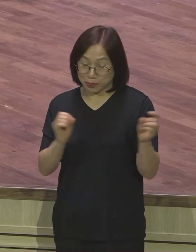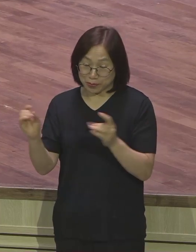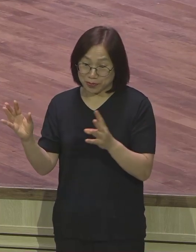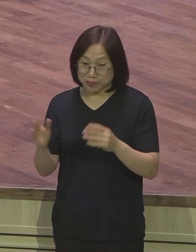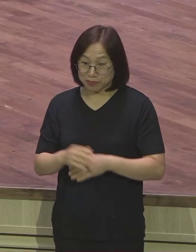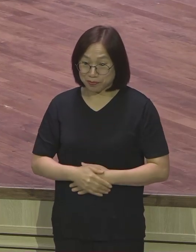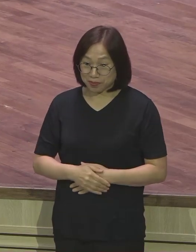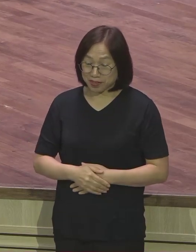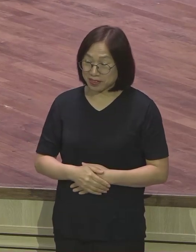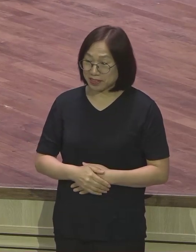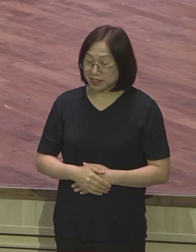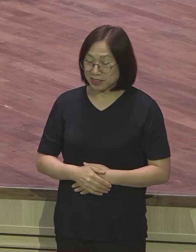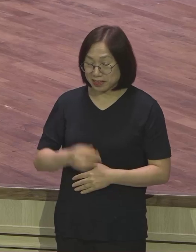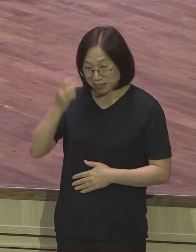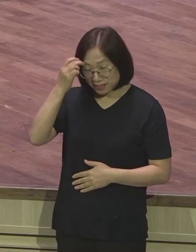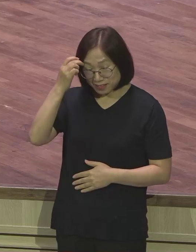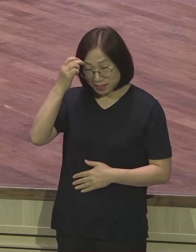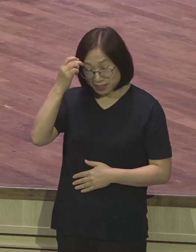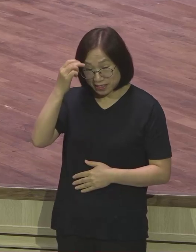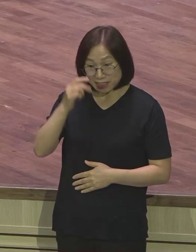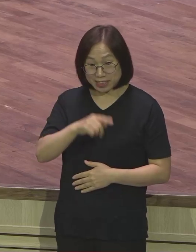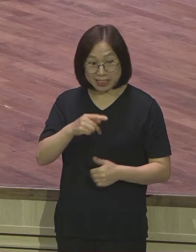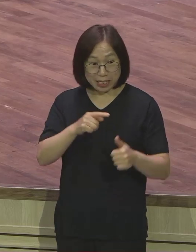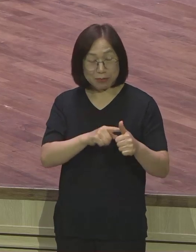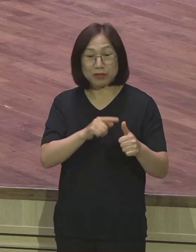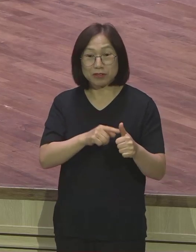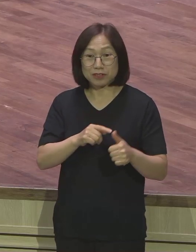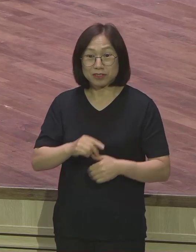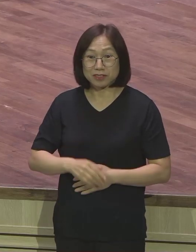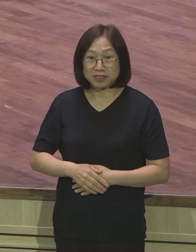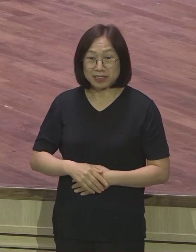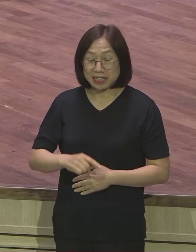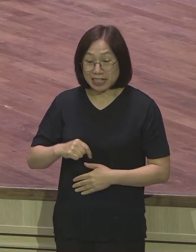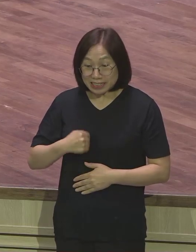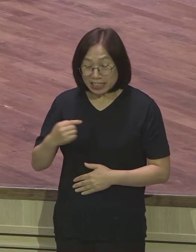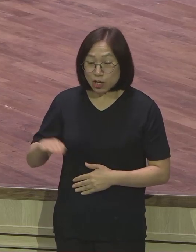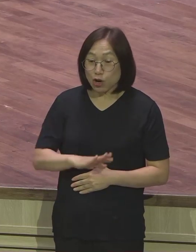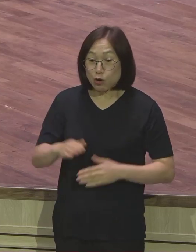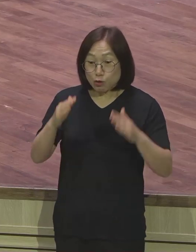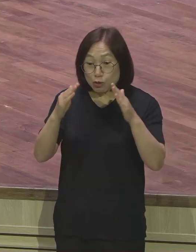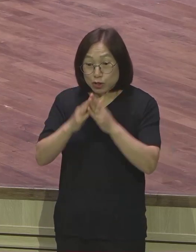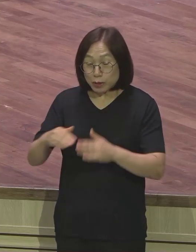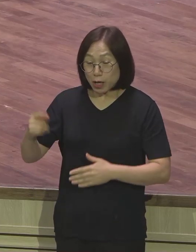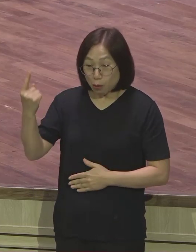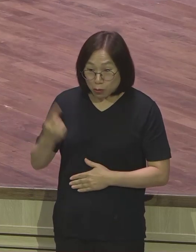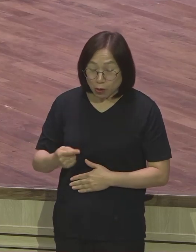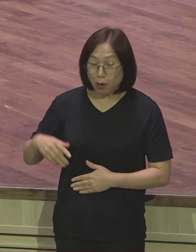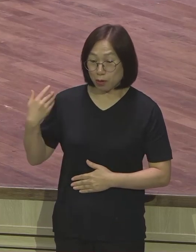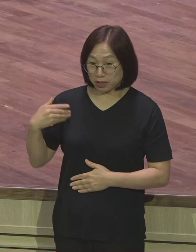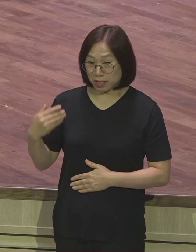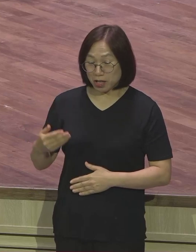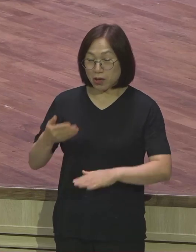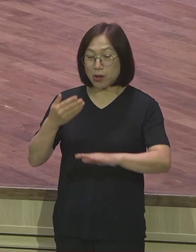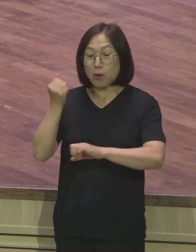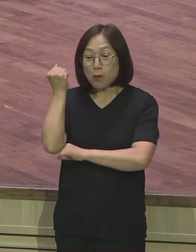그저 이 RLS 랩몬트도요 자기도 우리 집으로 올지를 전혀 모르고 있었다고 오늘까지 모르고 있었다고 원래 다른 집으로 가는 줄 알고 있었는데